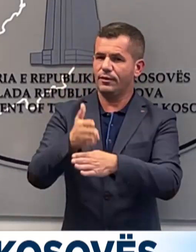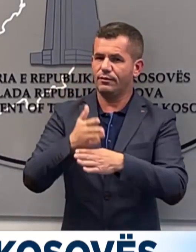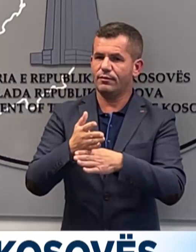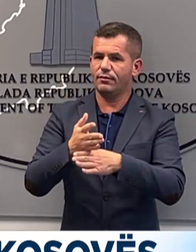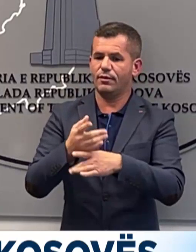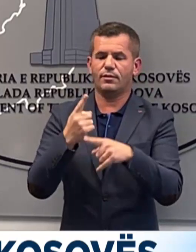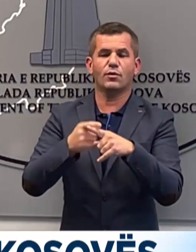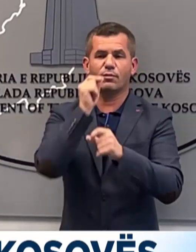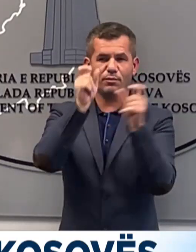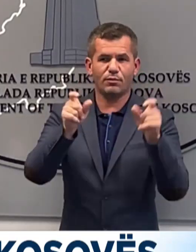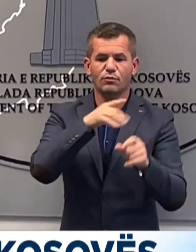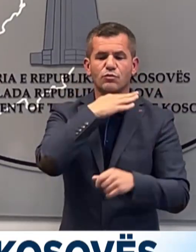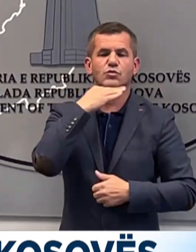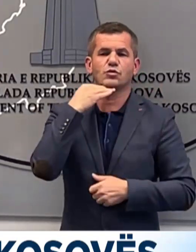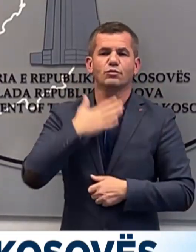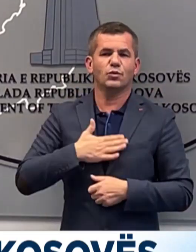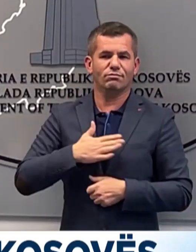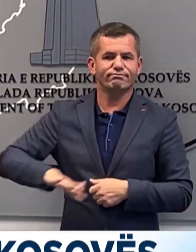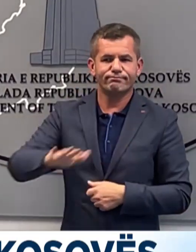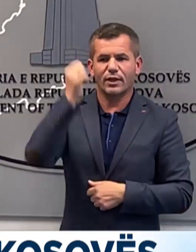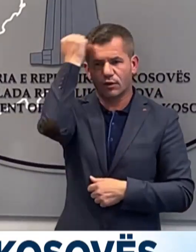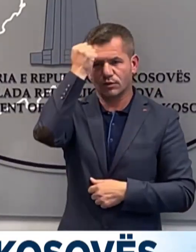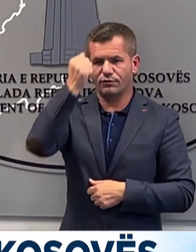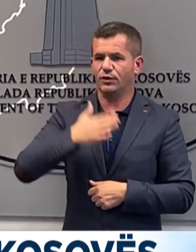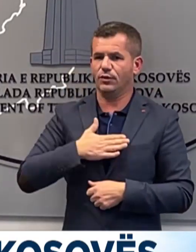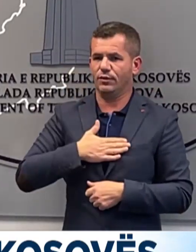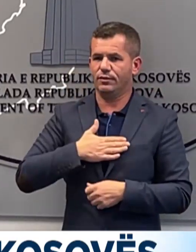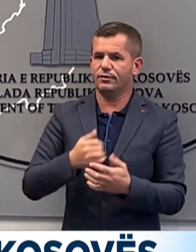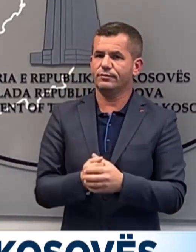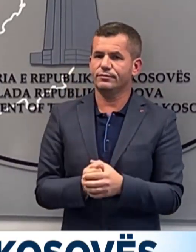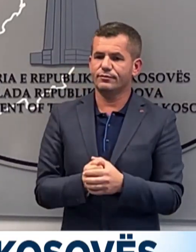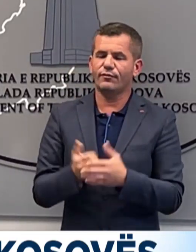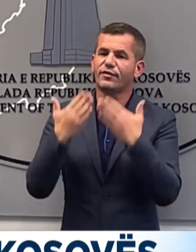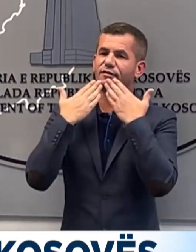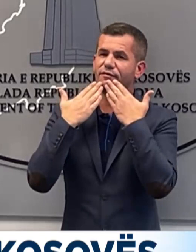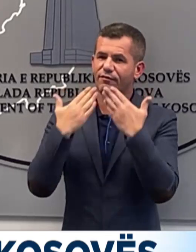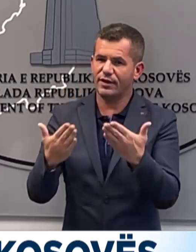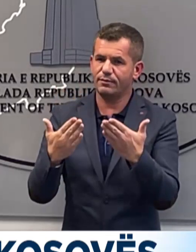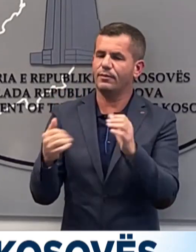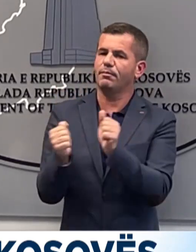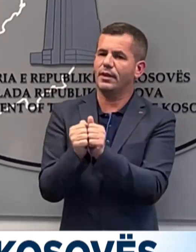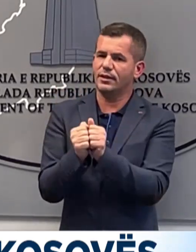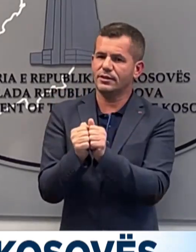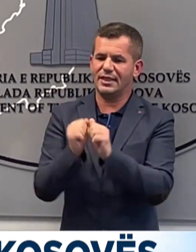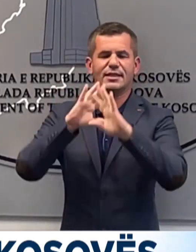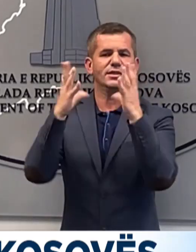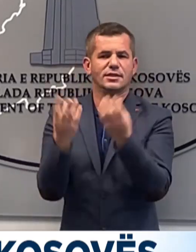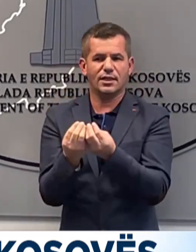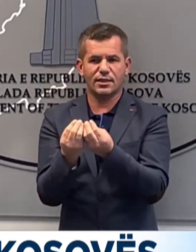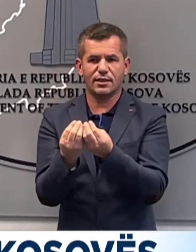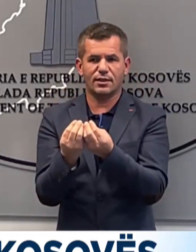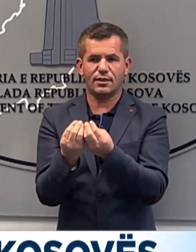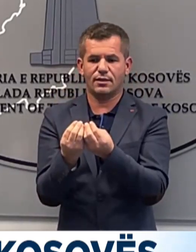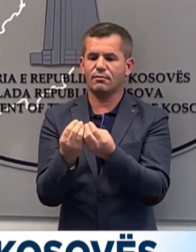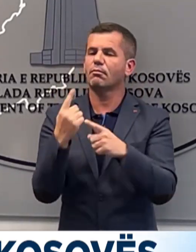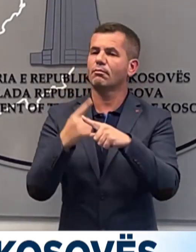duam ata që kaqë shumë po e duan Kosovën ton të dashur. Leti falenderojmë bashk të gjithë e